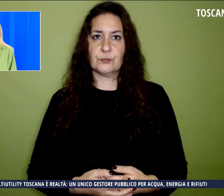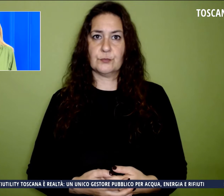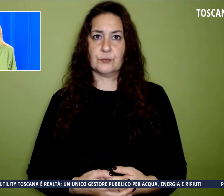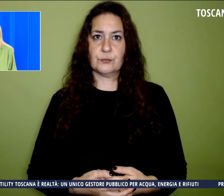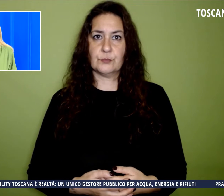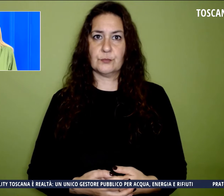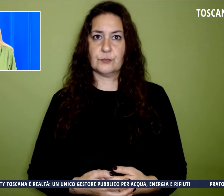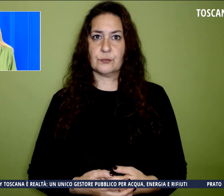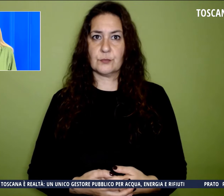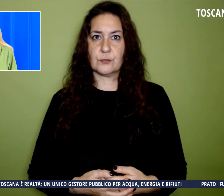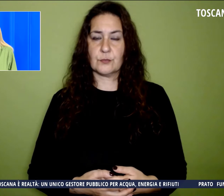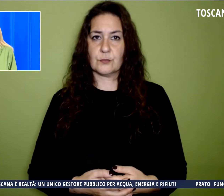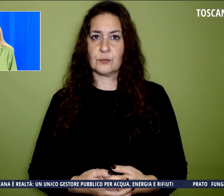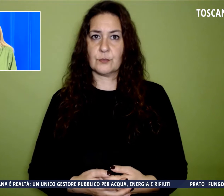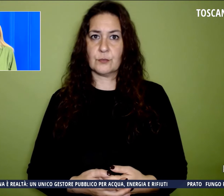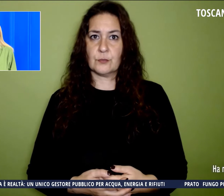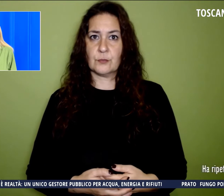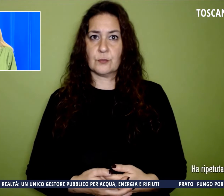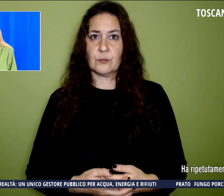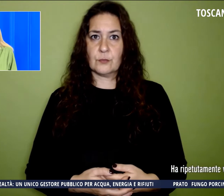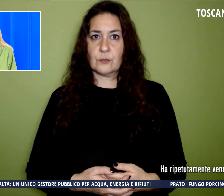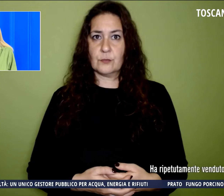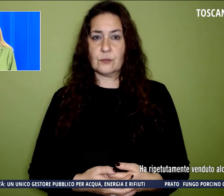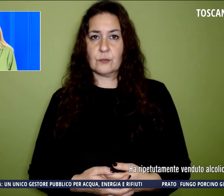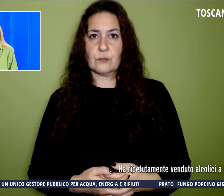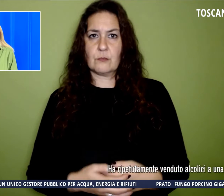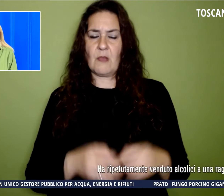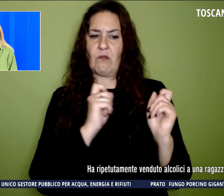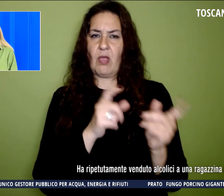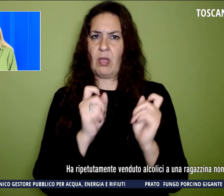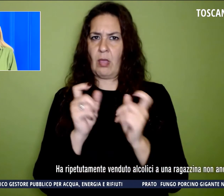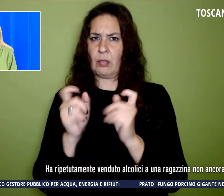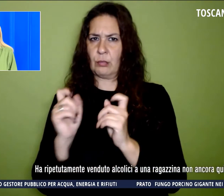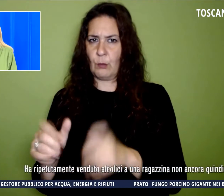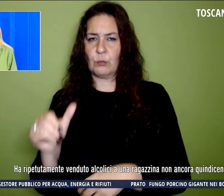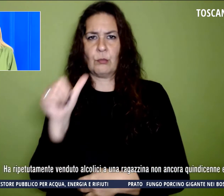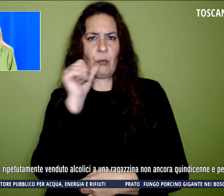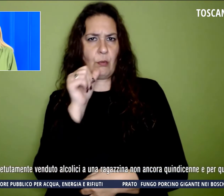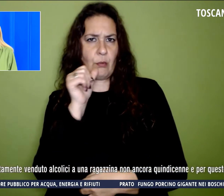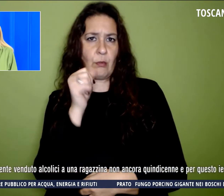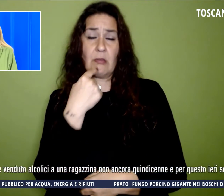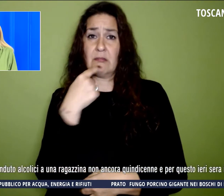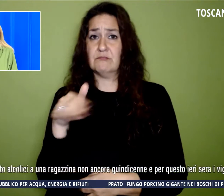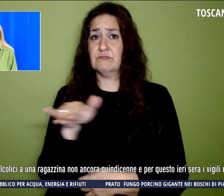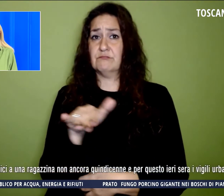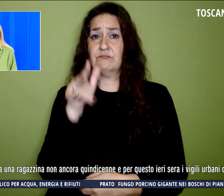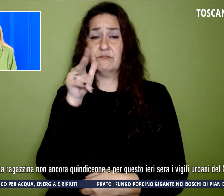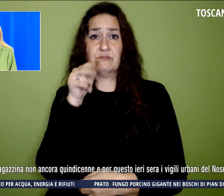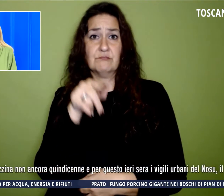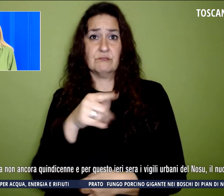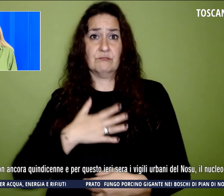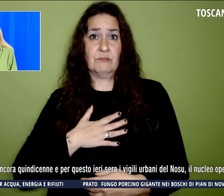Ha ripetutamente venduto alcolici ad una ragazzina non ancora 15enne.